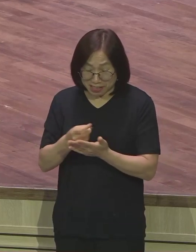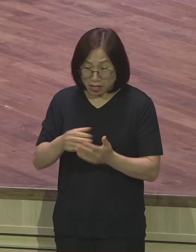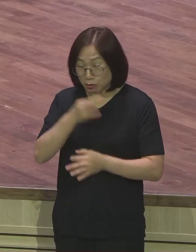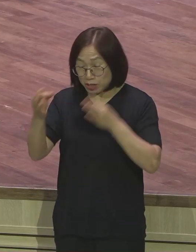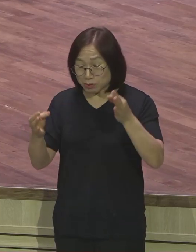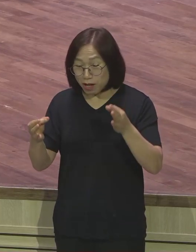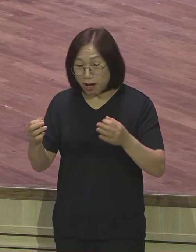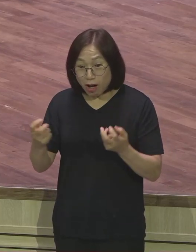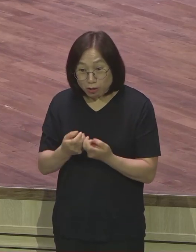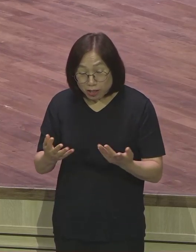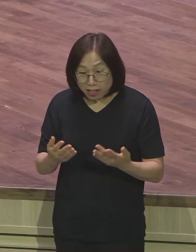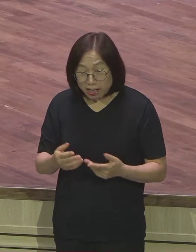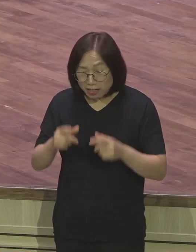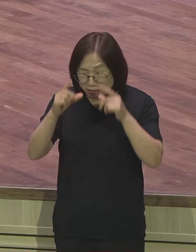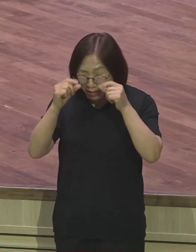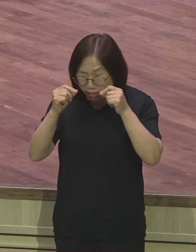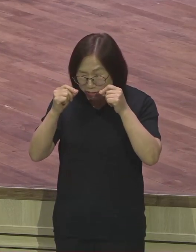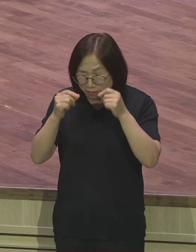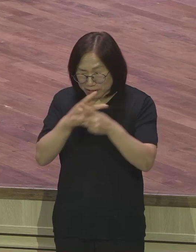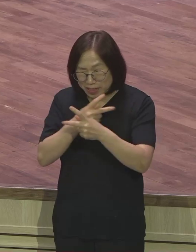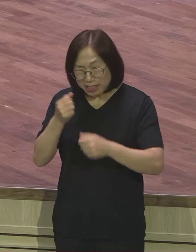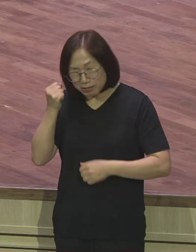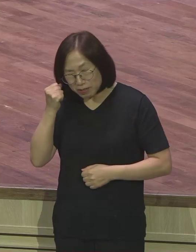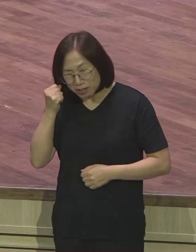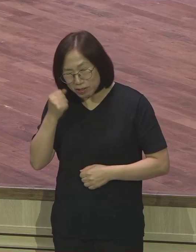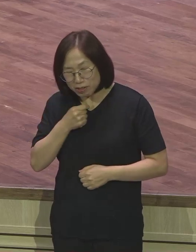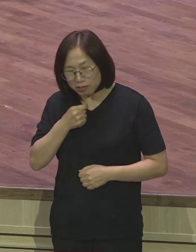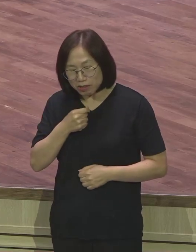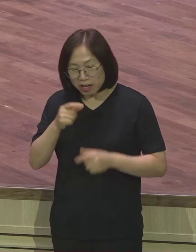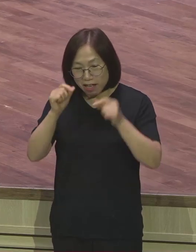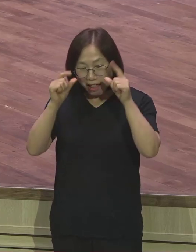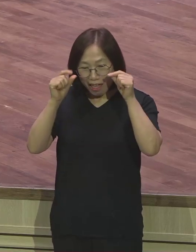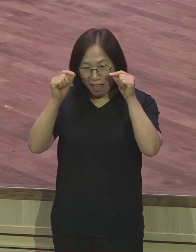아무리 눈을 감고 잠을 청해도 잠이 오지가 않는 거예요 잠이 안 와요